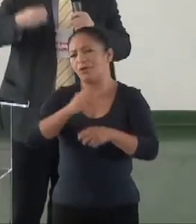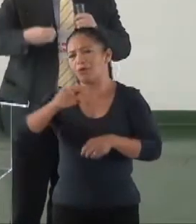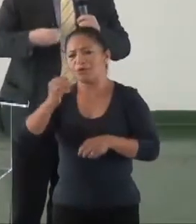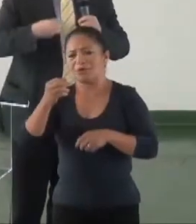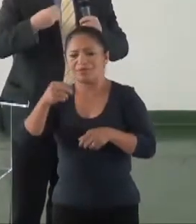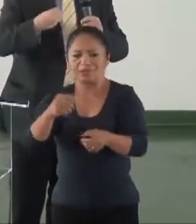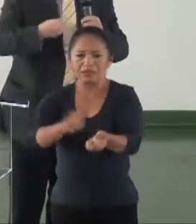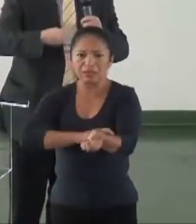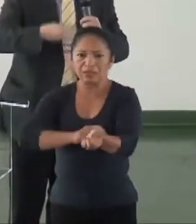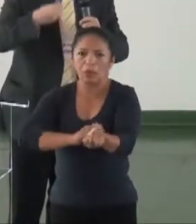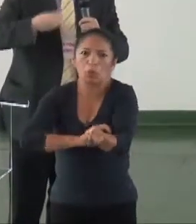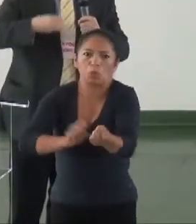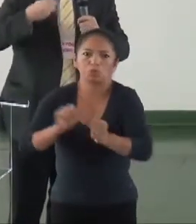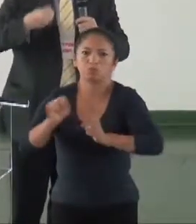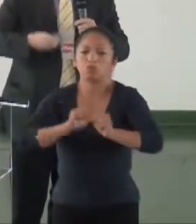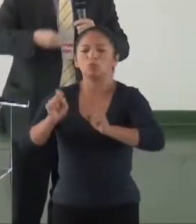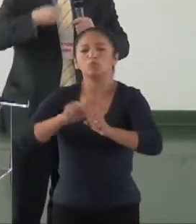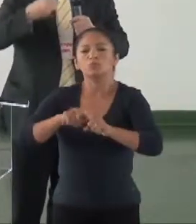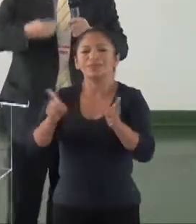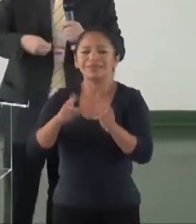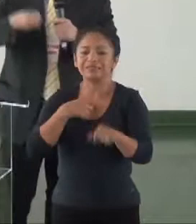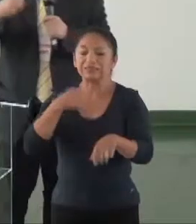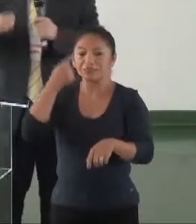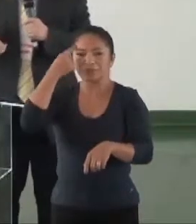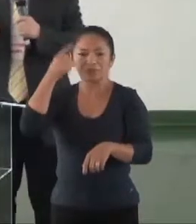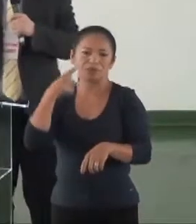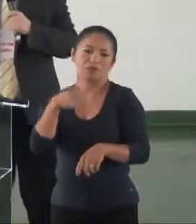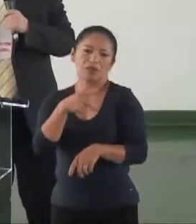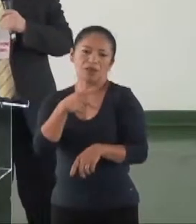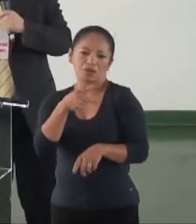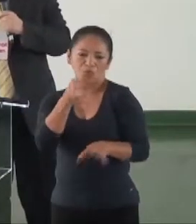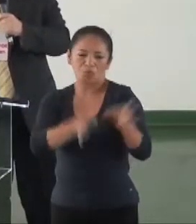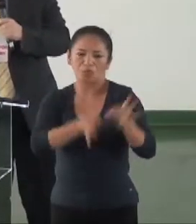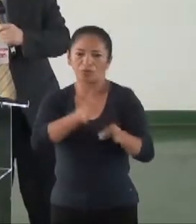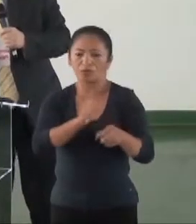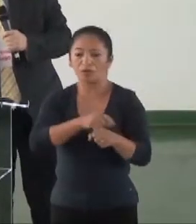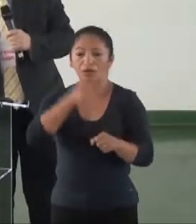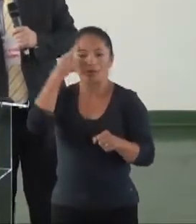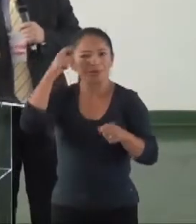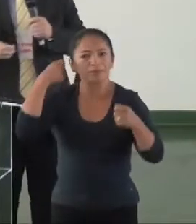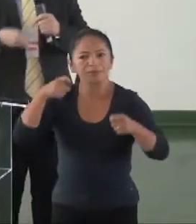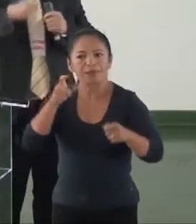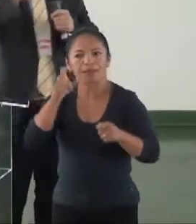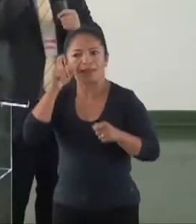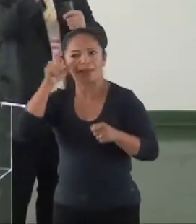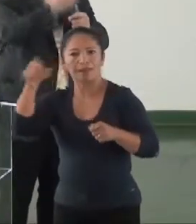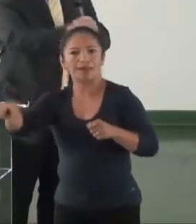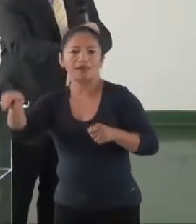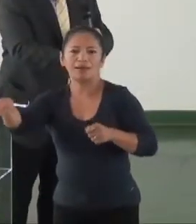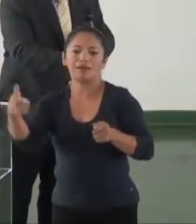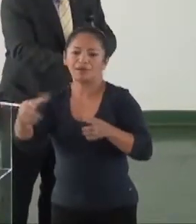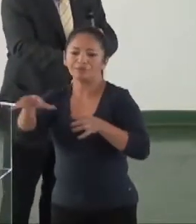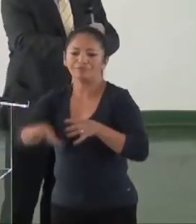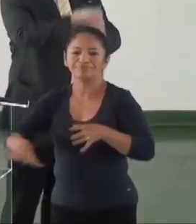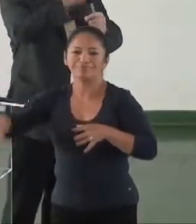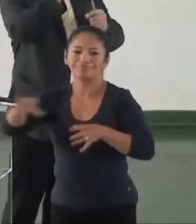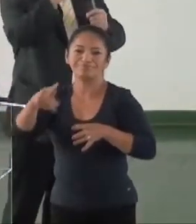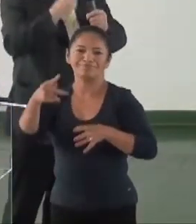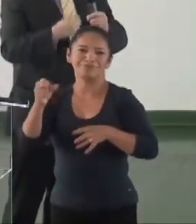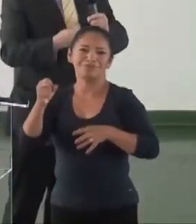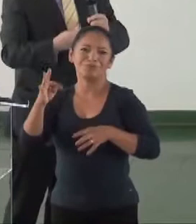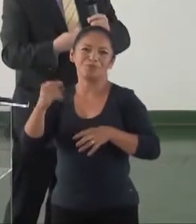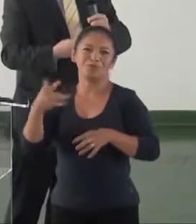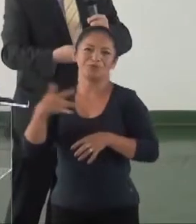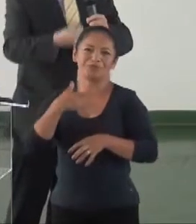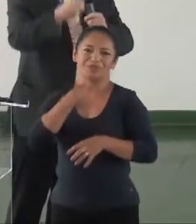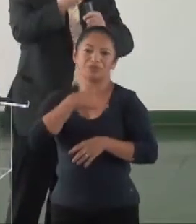o promotor, se espera do promotor que ele esteja preocupado se os postos de saúde estão funcionando, as unidades básicas estão funcionando, se